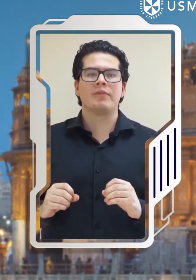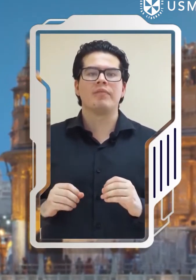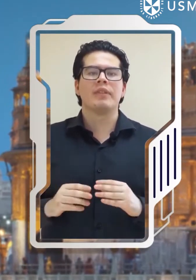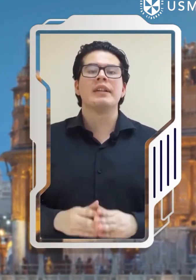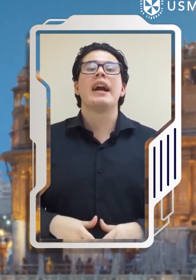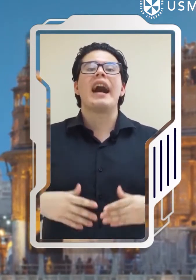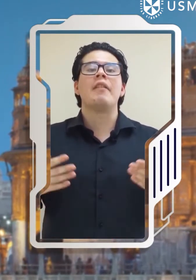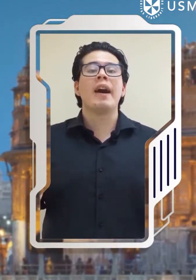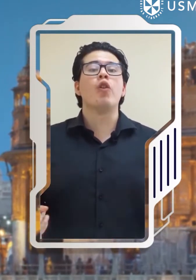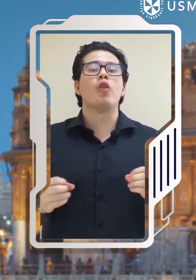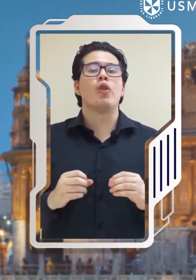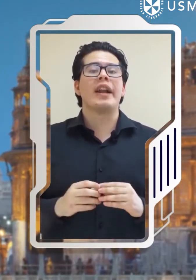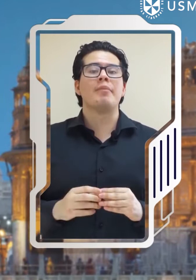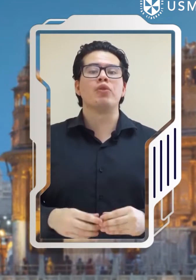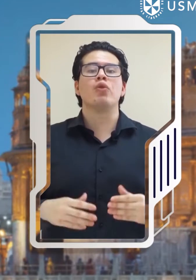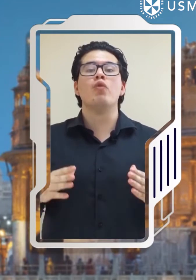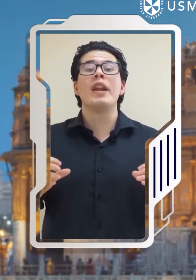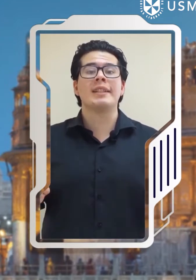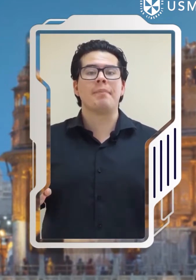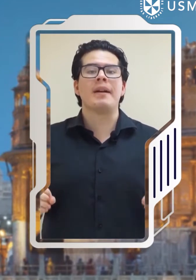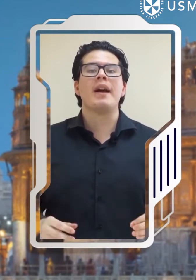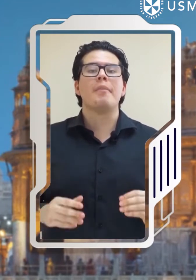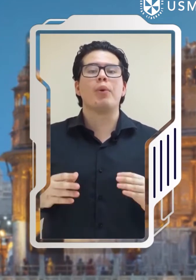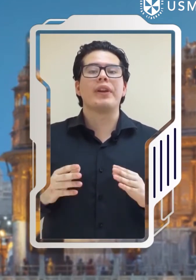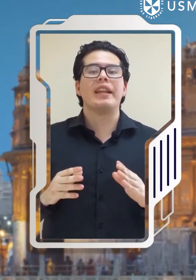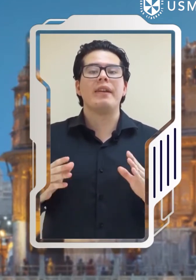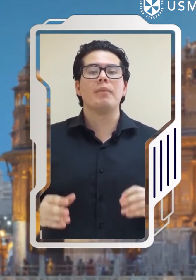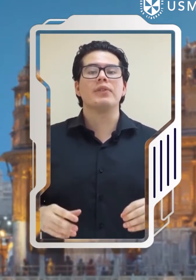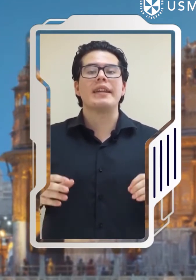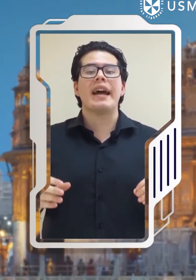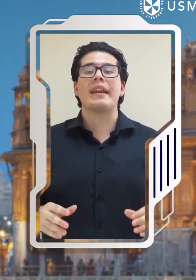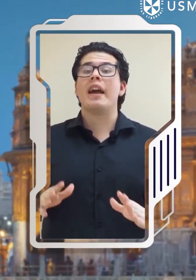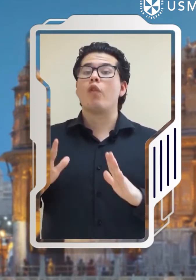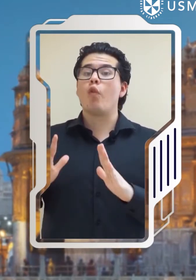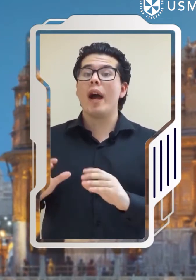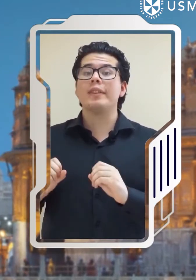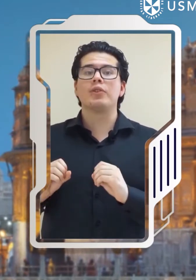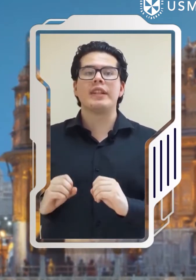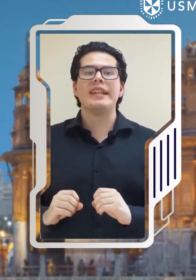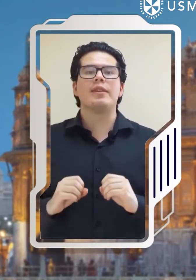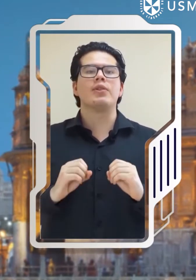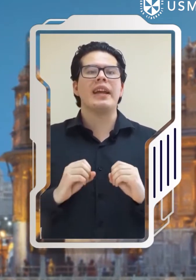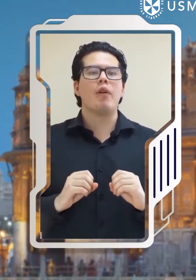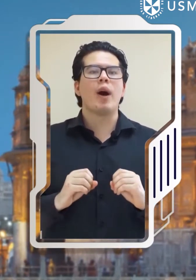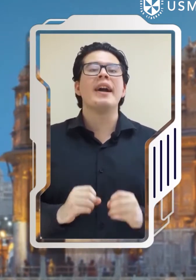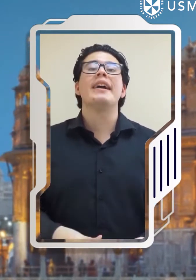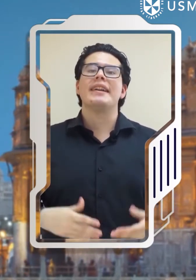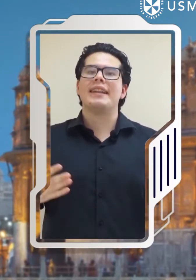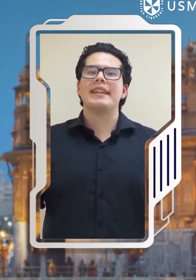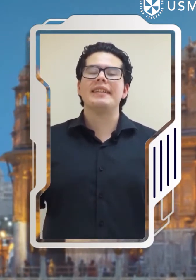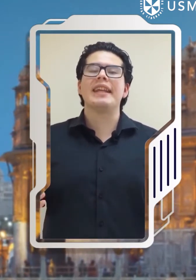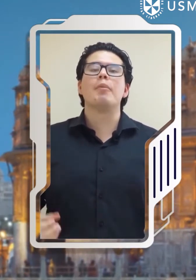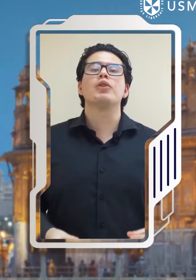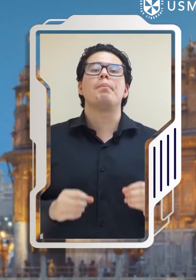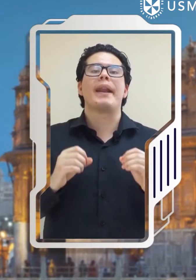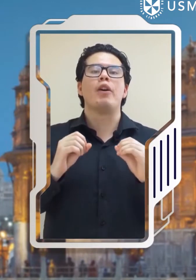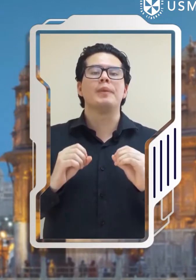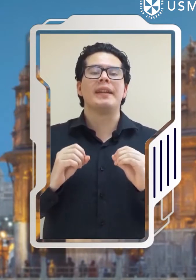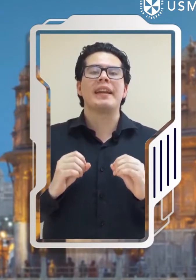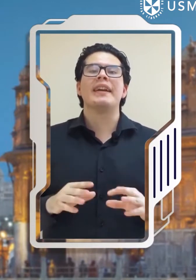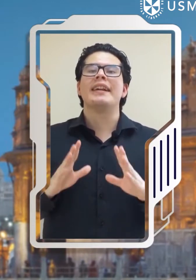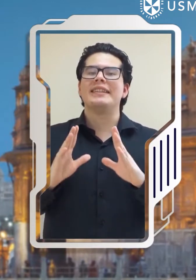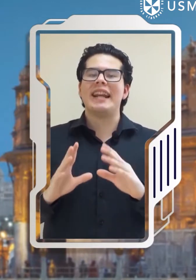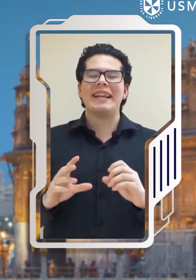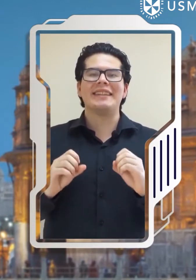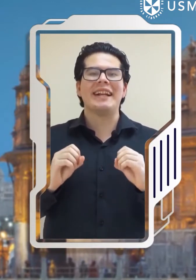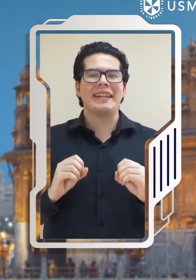kilos Abajo colocaremos un aspa porque debemos hallar cuántos litros de agua necesitamos para